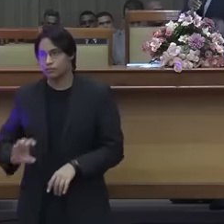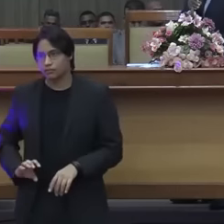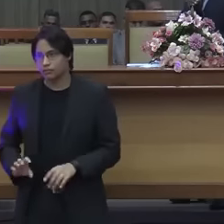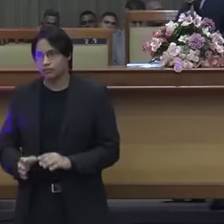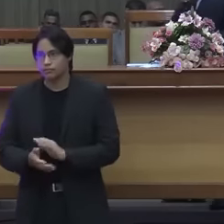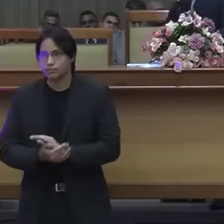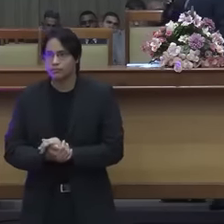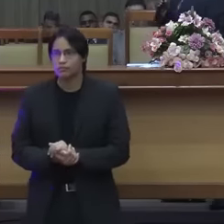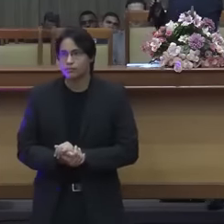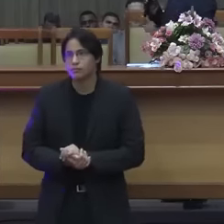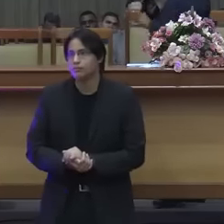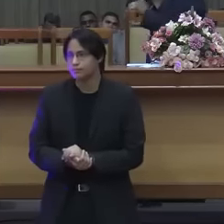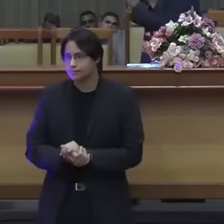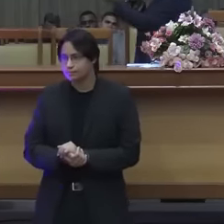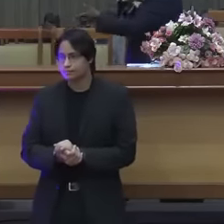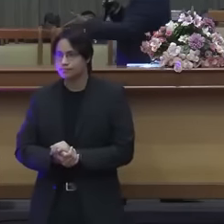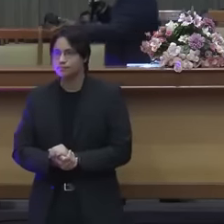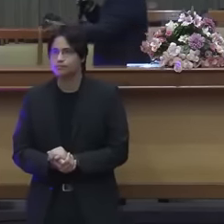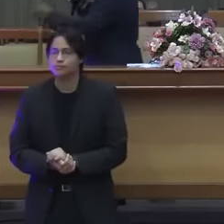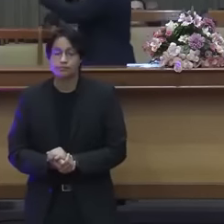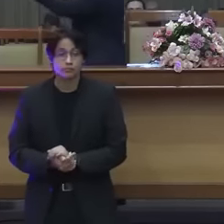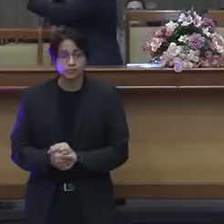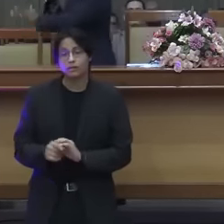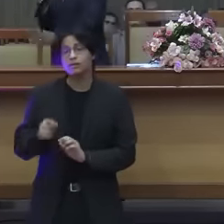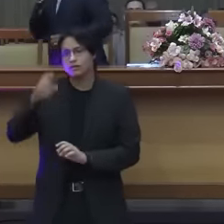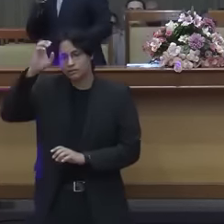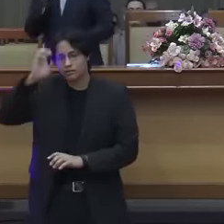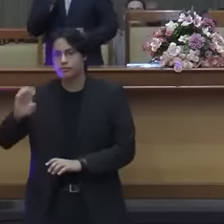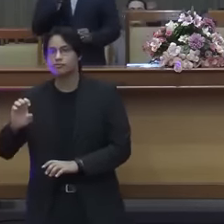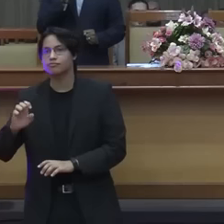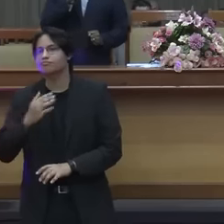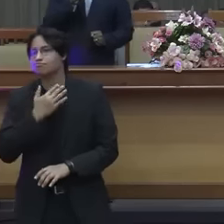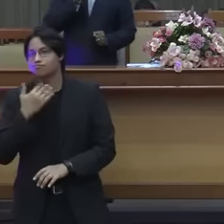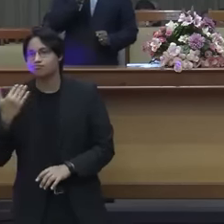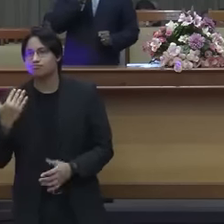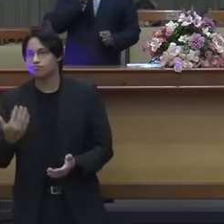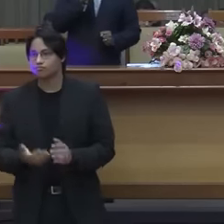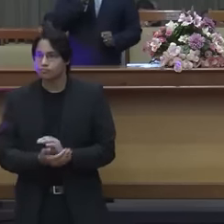mais do que a Cristo, ele vai ser morto por causa disso.